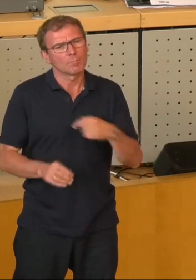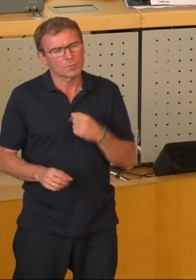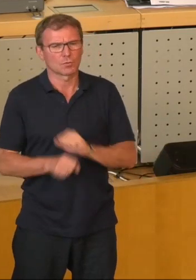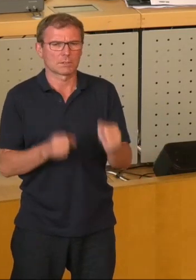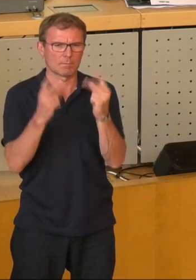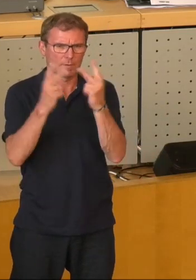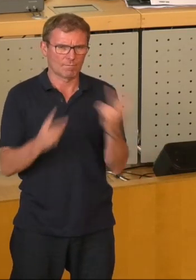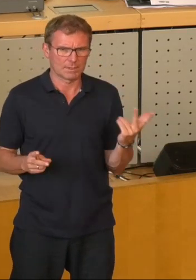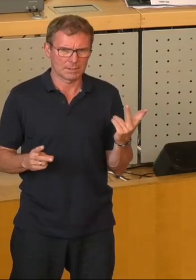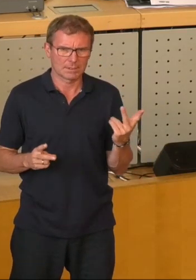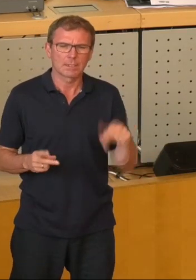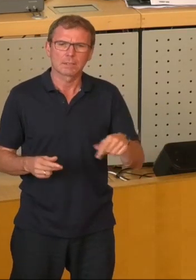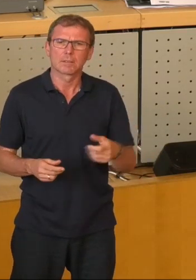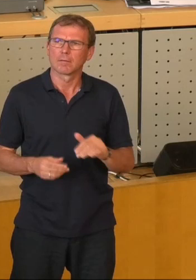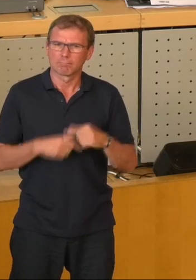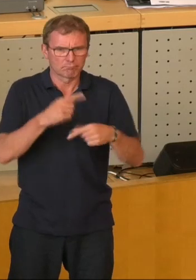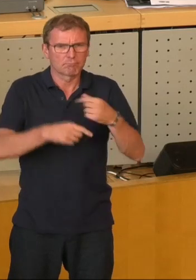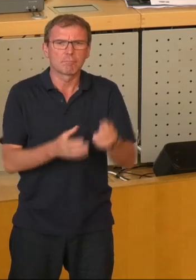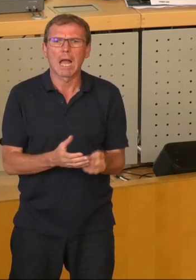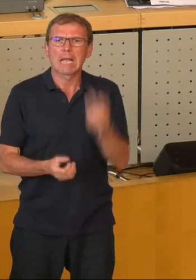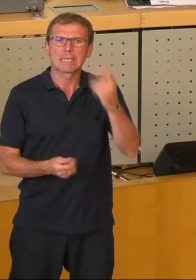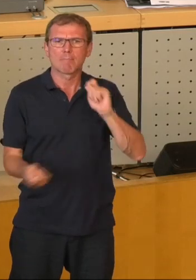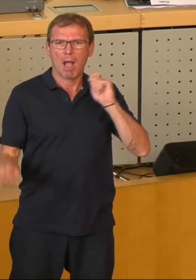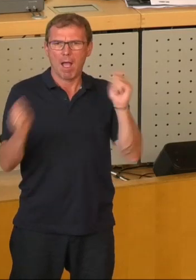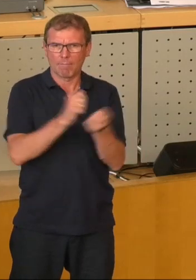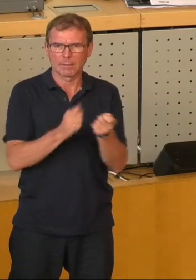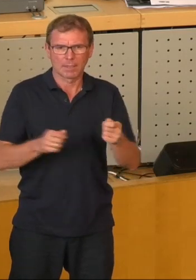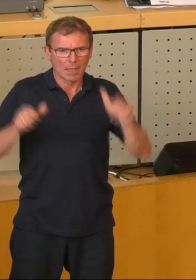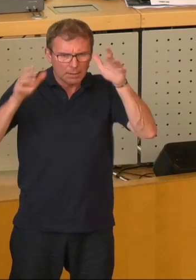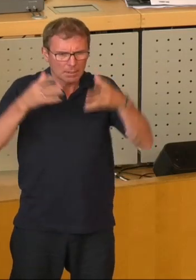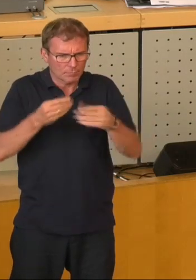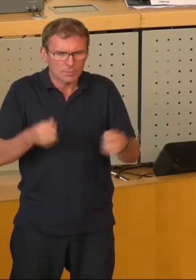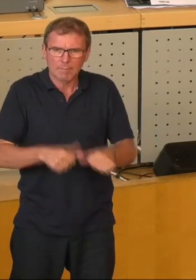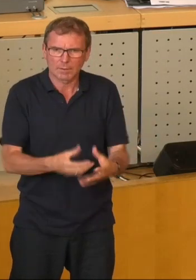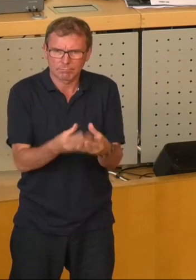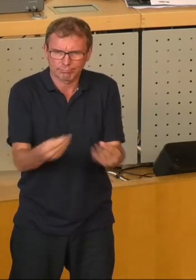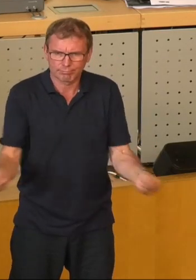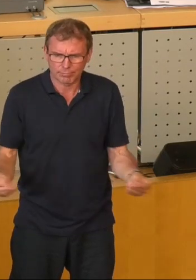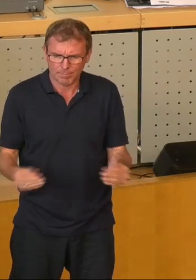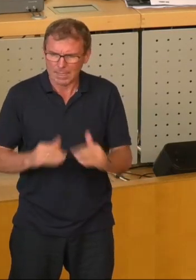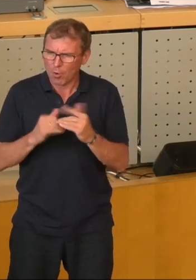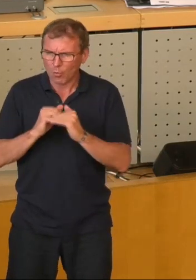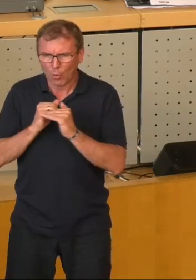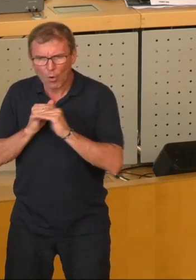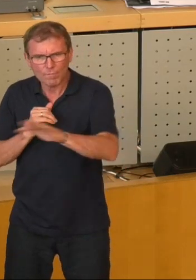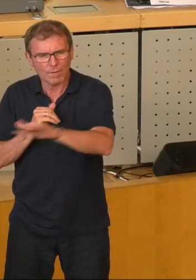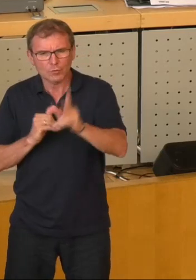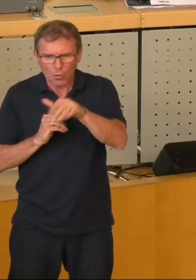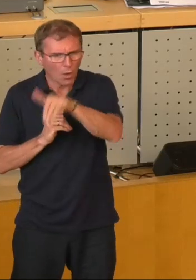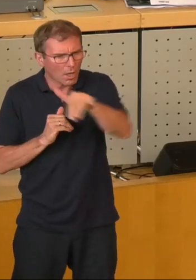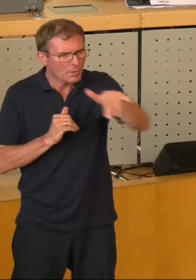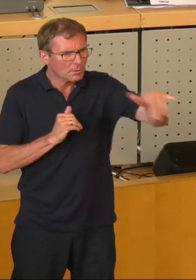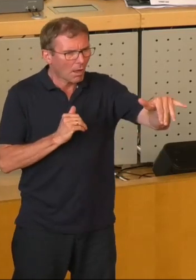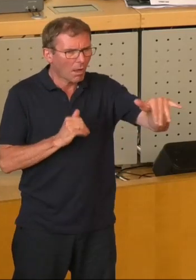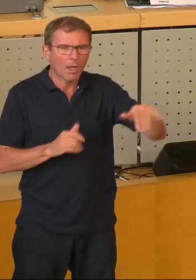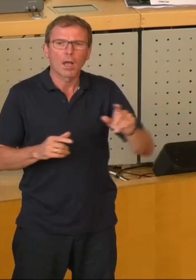heransteigenden Klimawandels und des beobachtenden Verlustes an Arten, die noch vorhandenen freien Grünflächen im Stadtgebiet eine